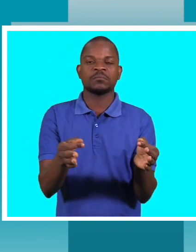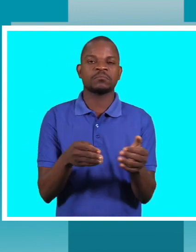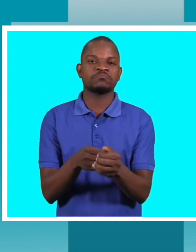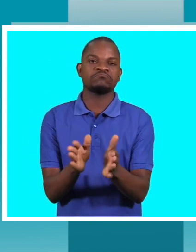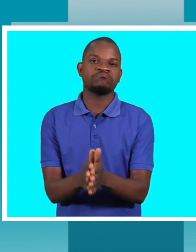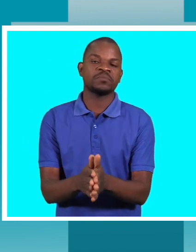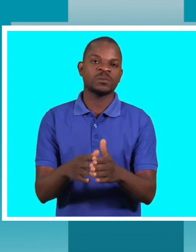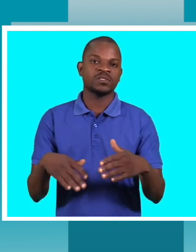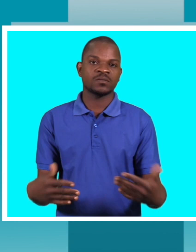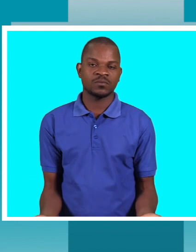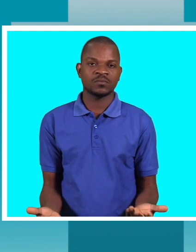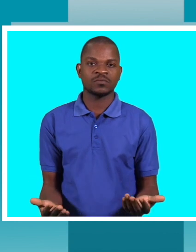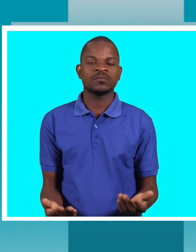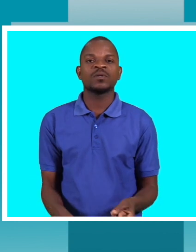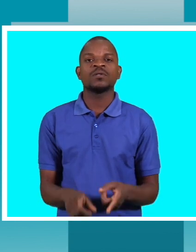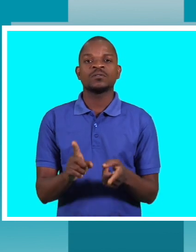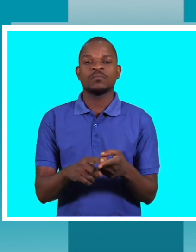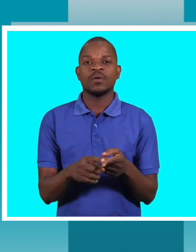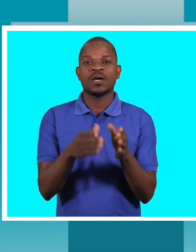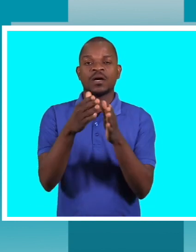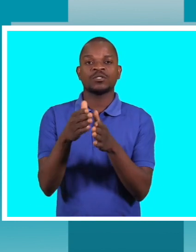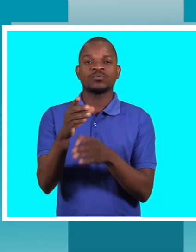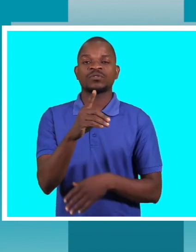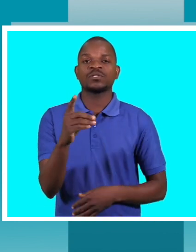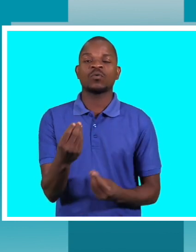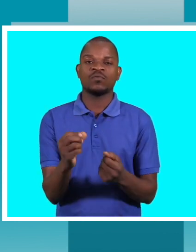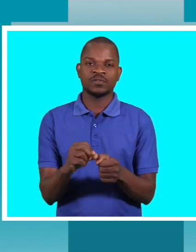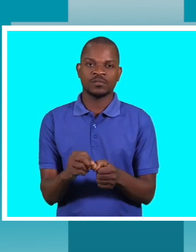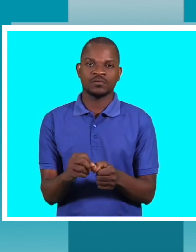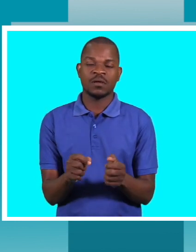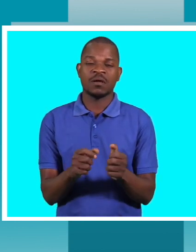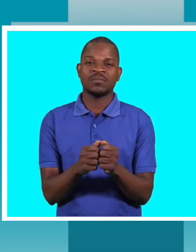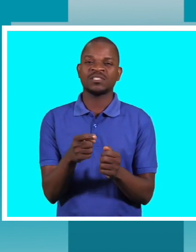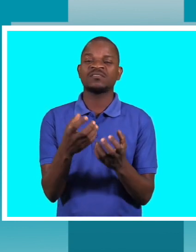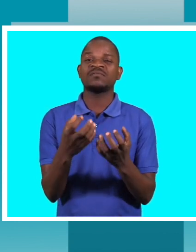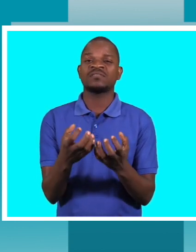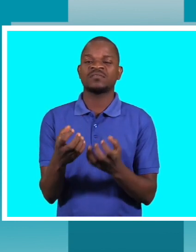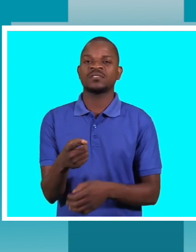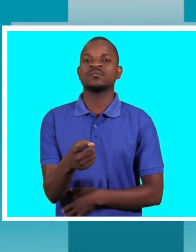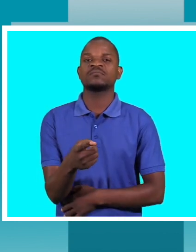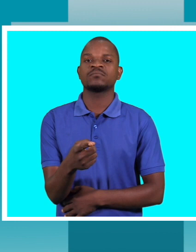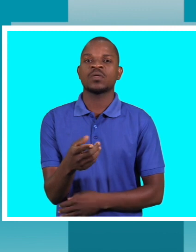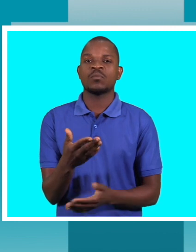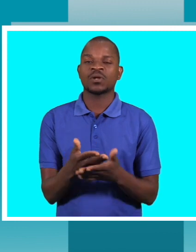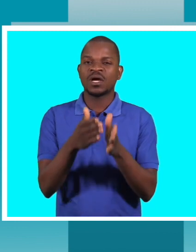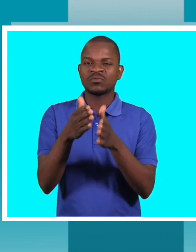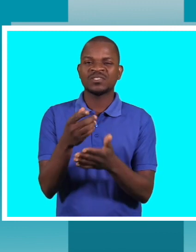Fazer chegar as pessoas visadas. É essa parte que falta muito porque as pessoas têm que beber as informações